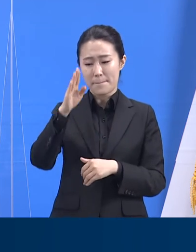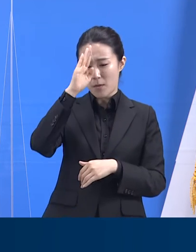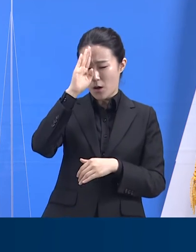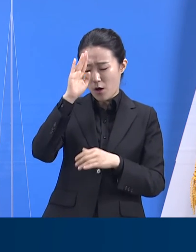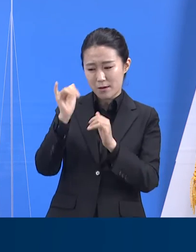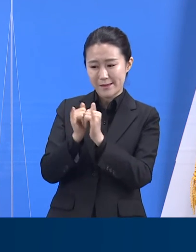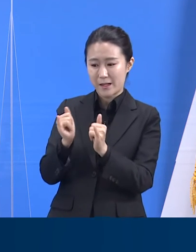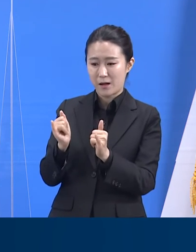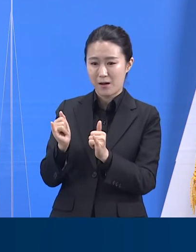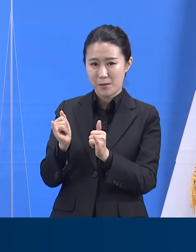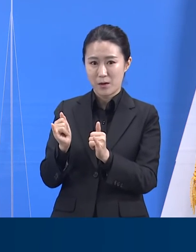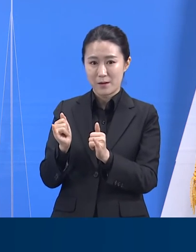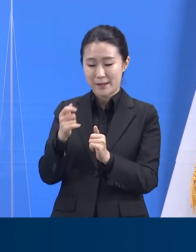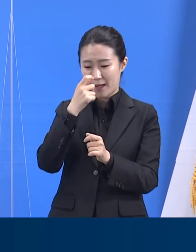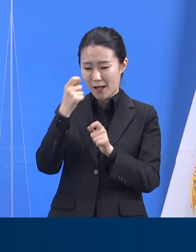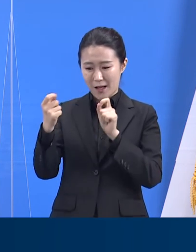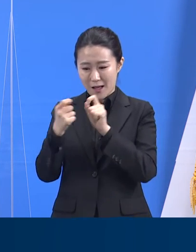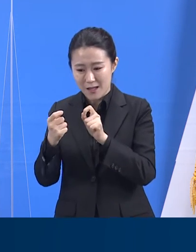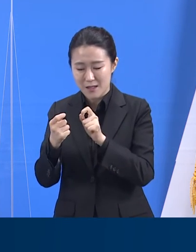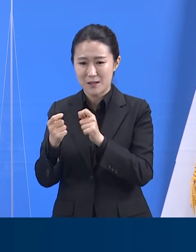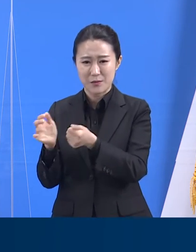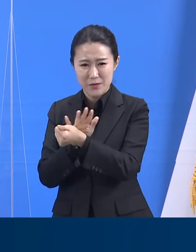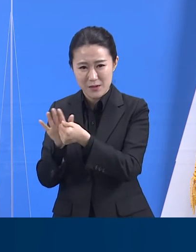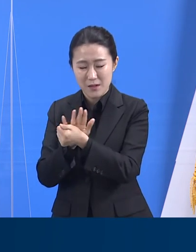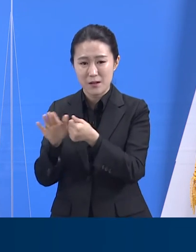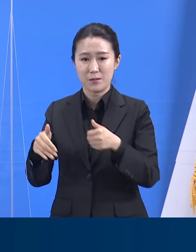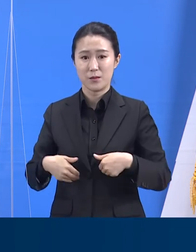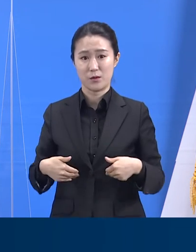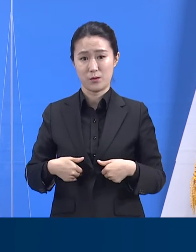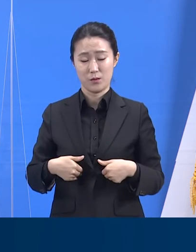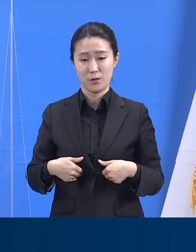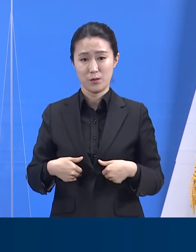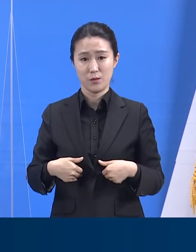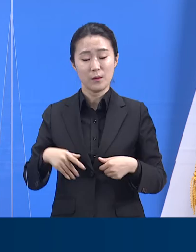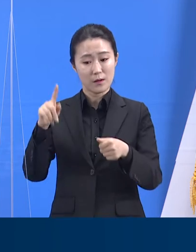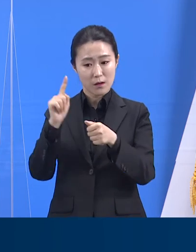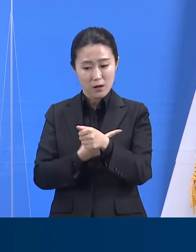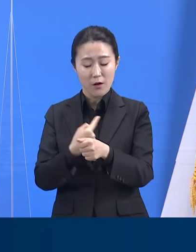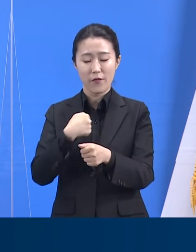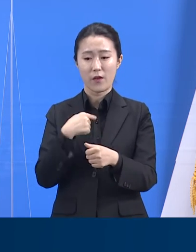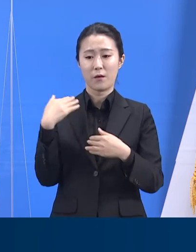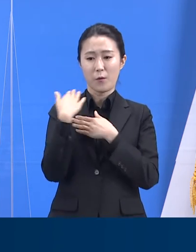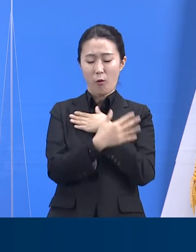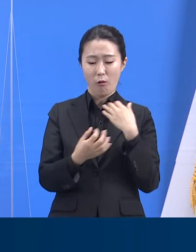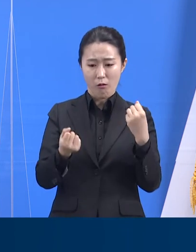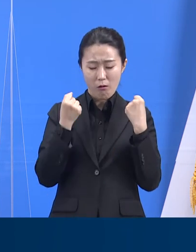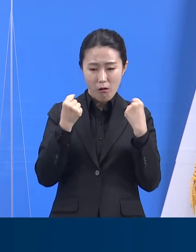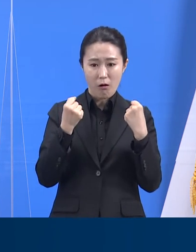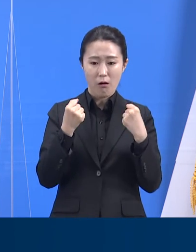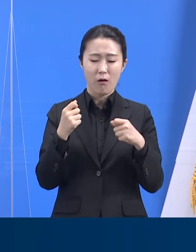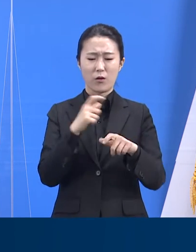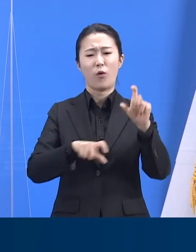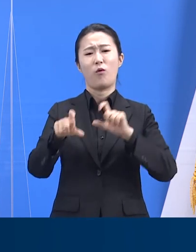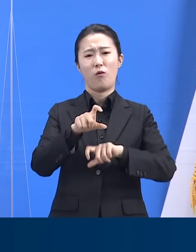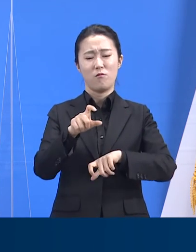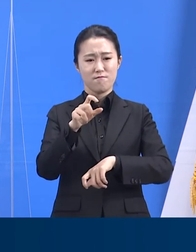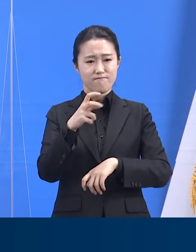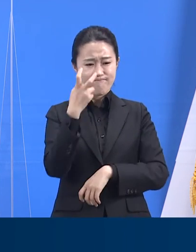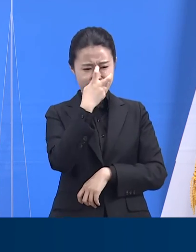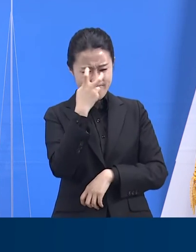접촉이 불가피한 돌봄 노동이기 때문에, 본인의 건강상태 변화에 특별히 주의해야 합니다.